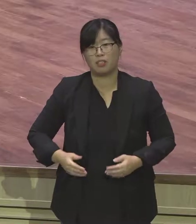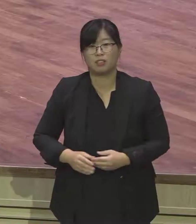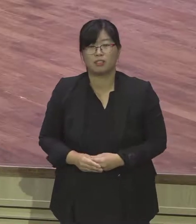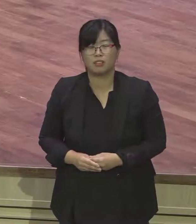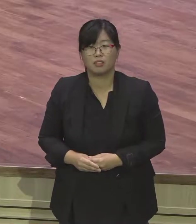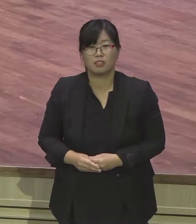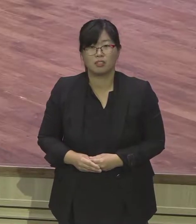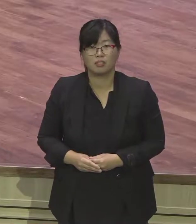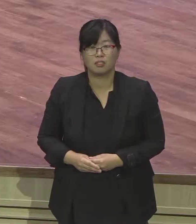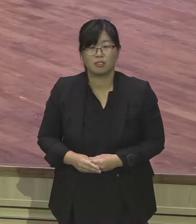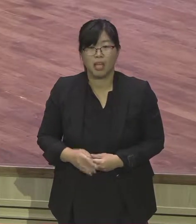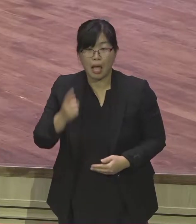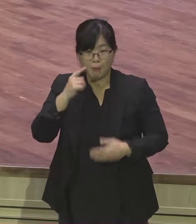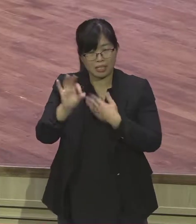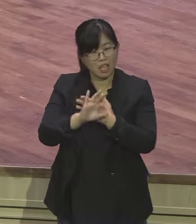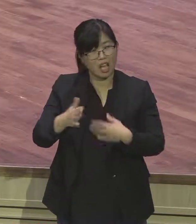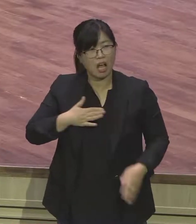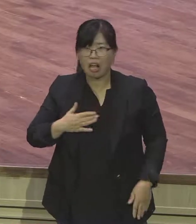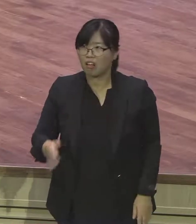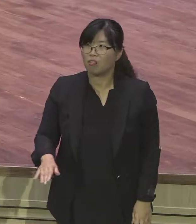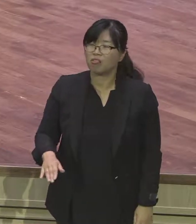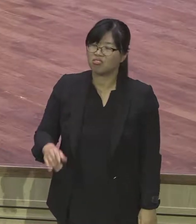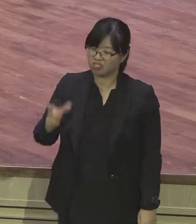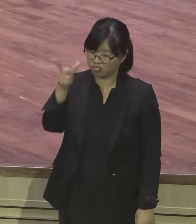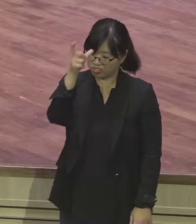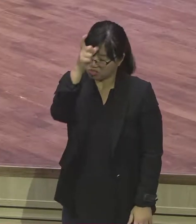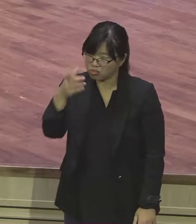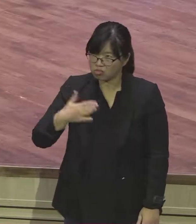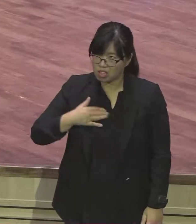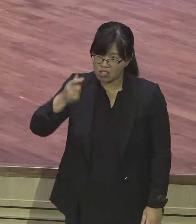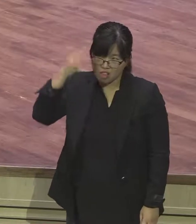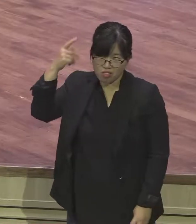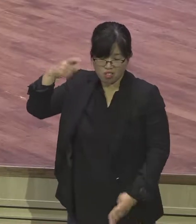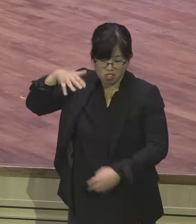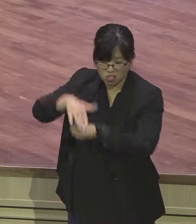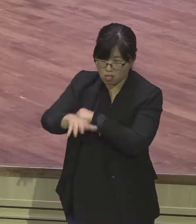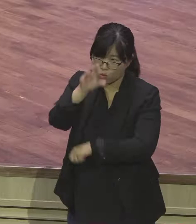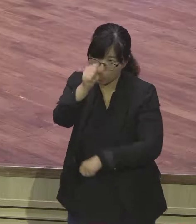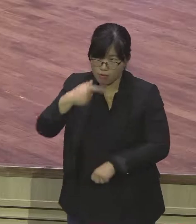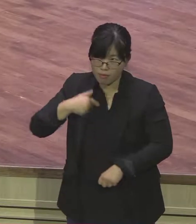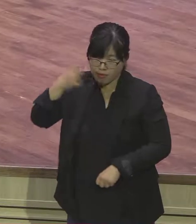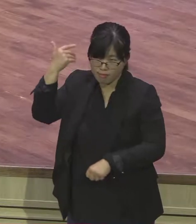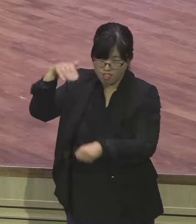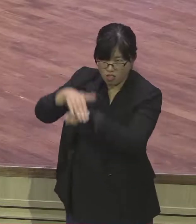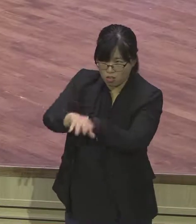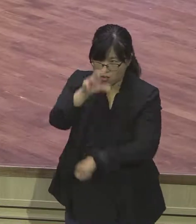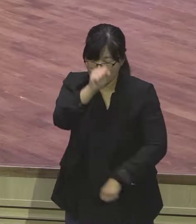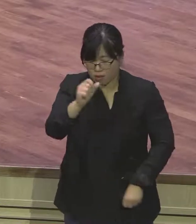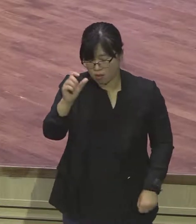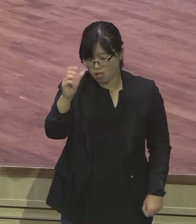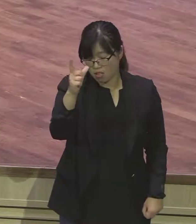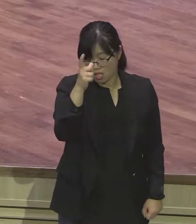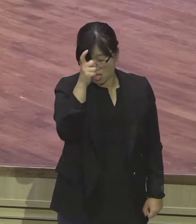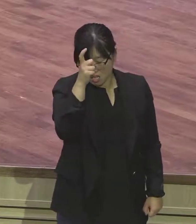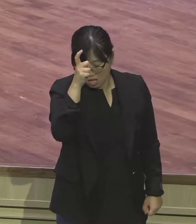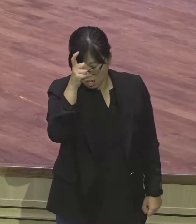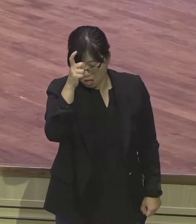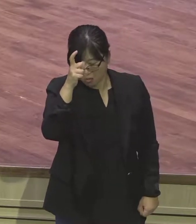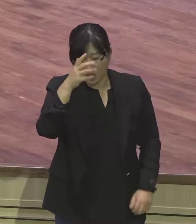창피당합니다 크게 당할 거예요 전능자가 다 보고 계시잖아요 예수